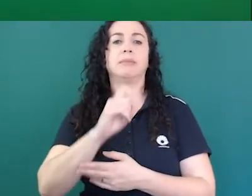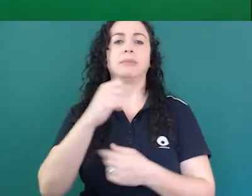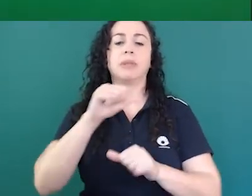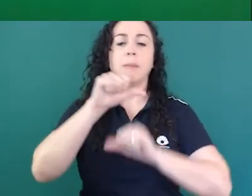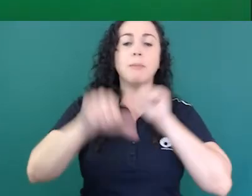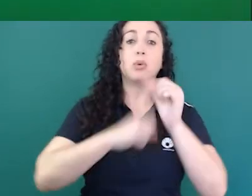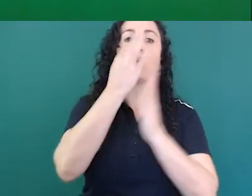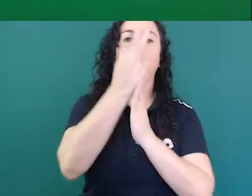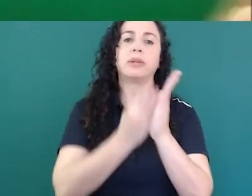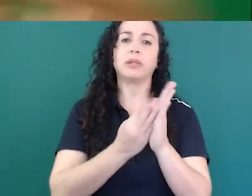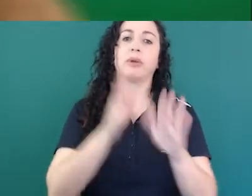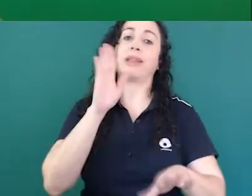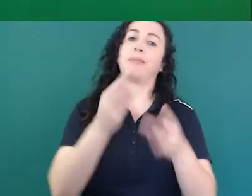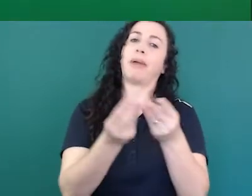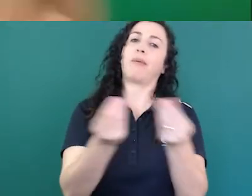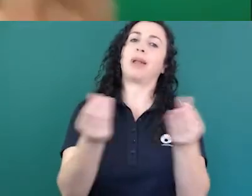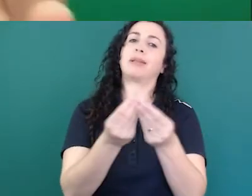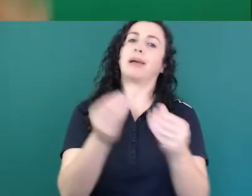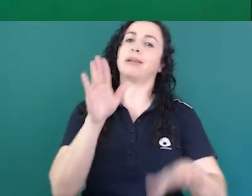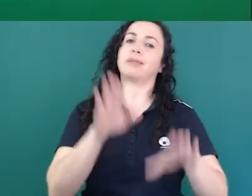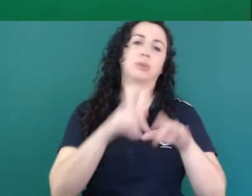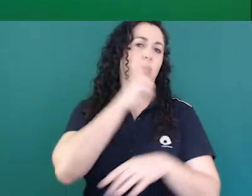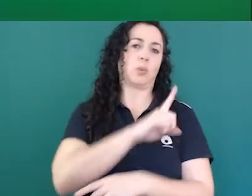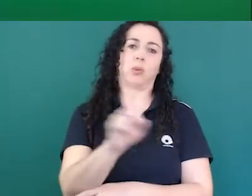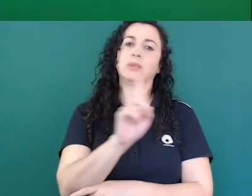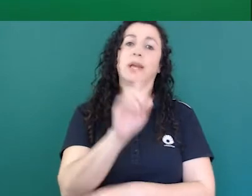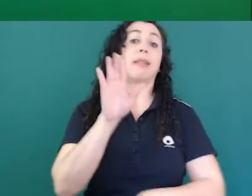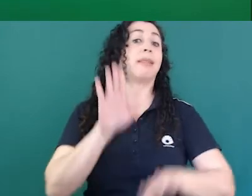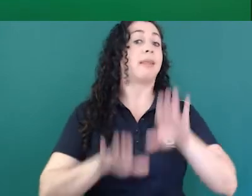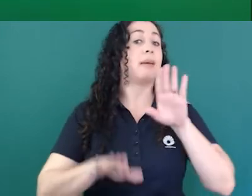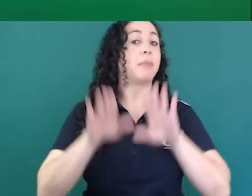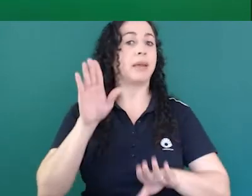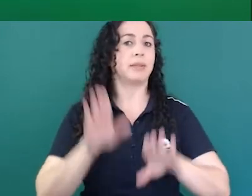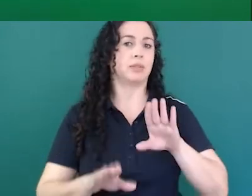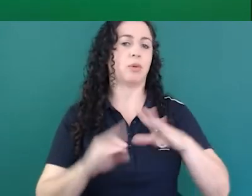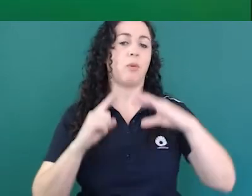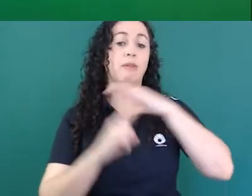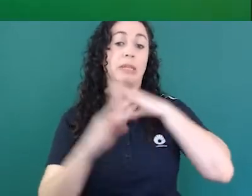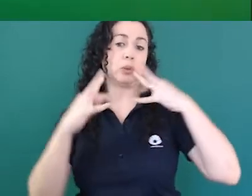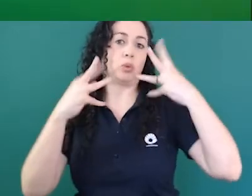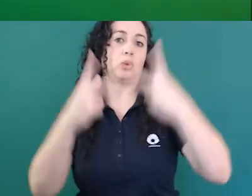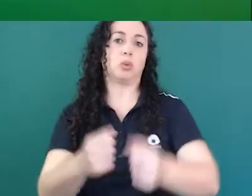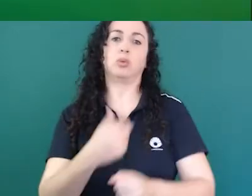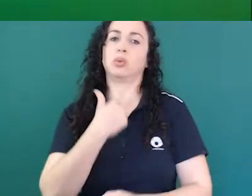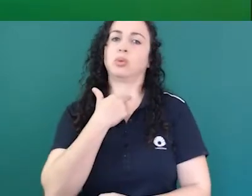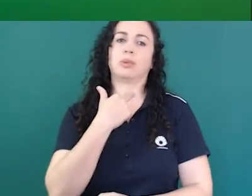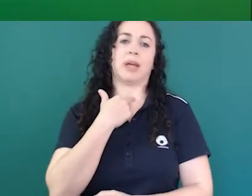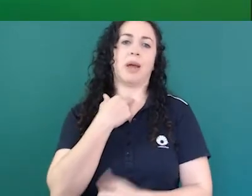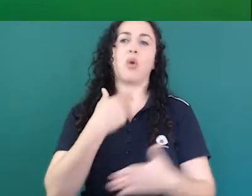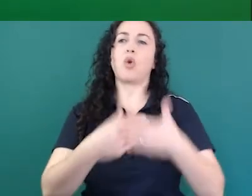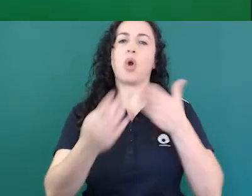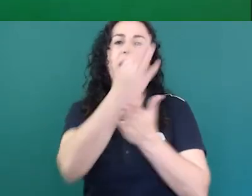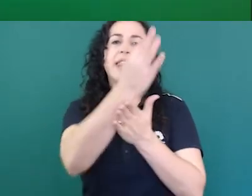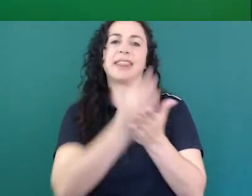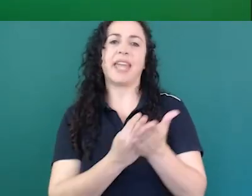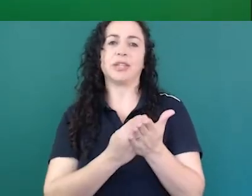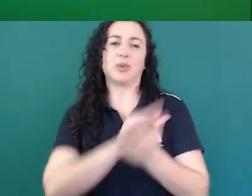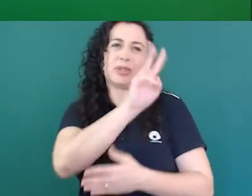automaticamente no momento eu tomaria cuidado de fazer coisas automáticas e apresentar para o público